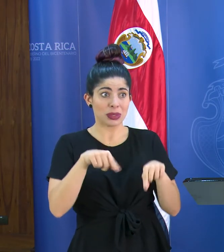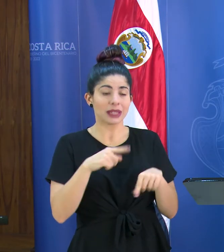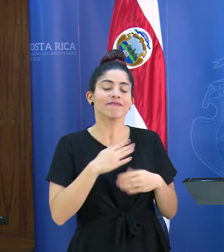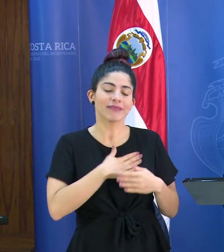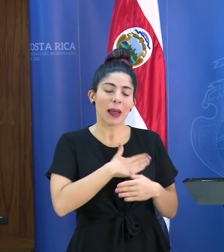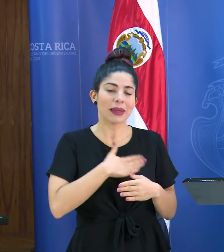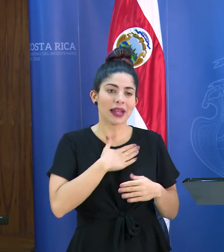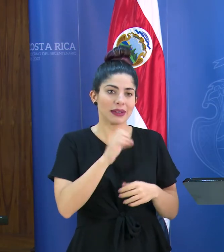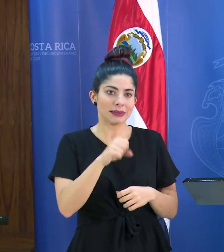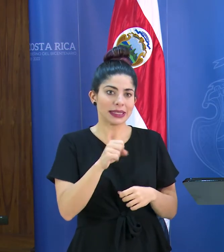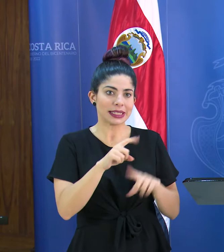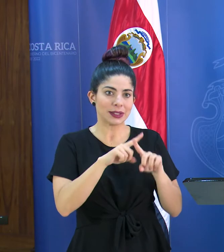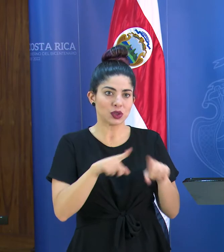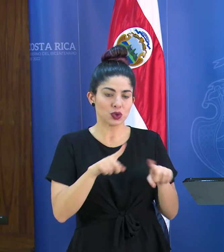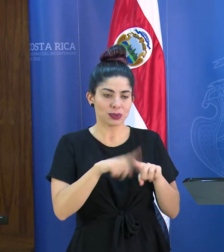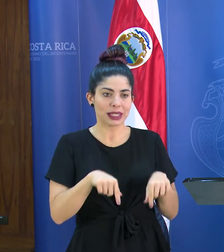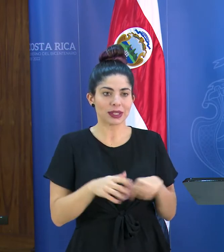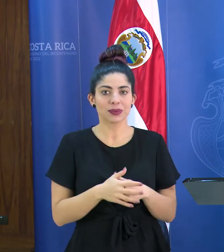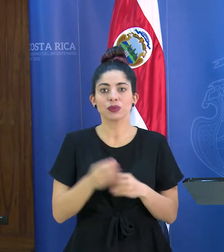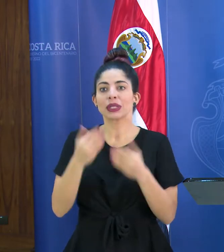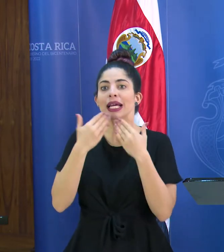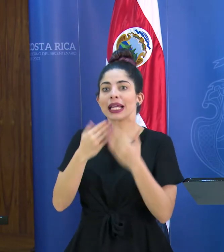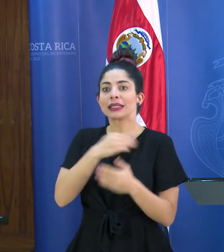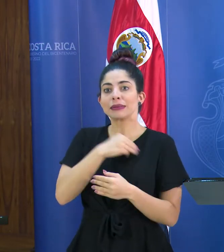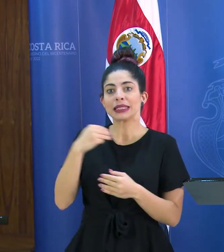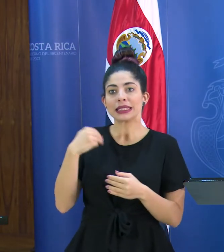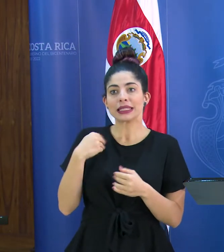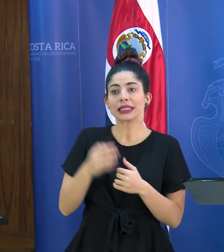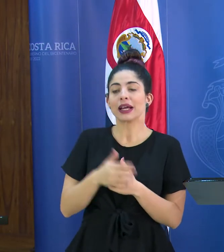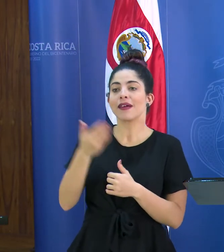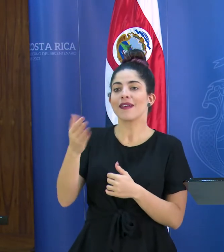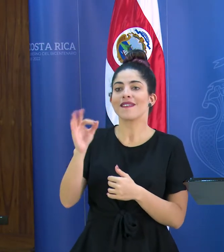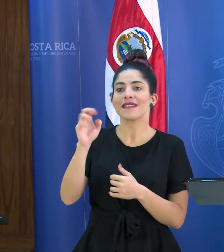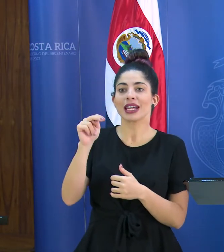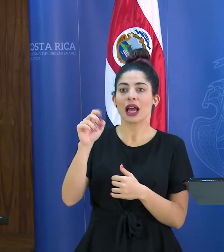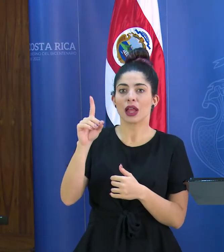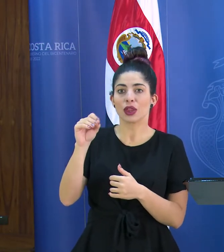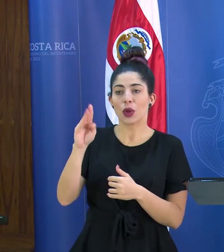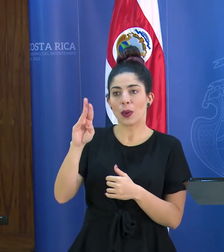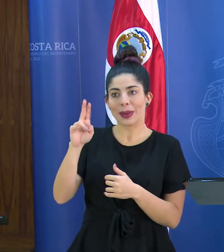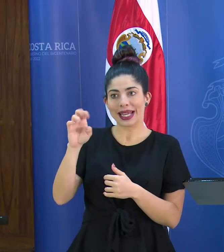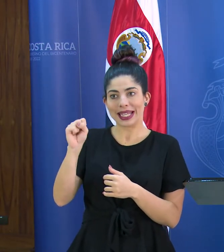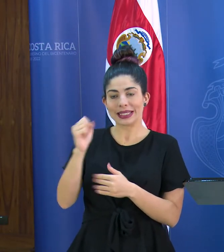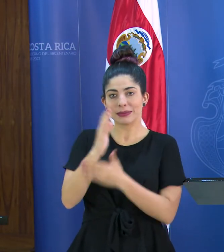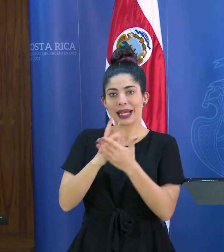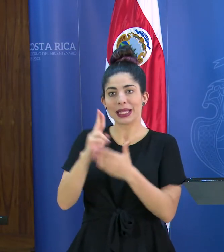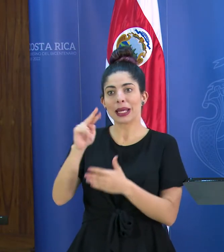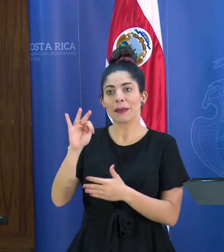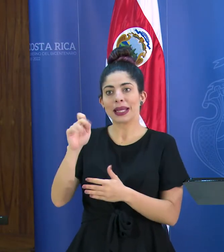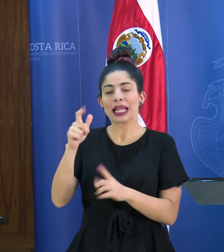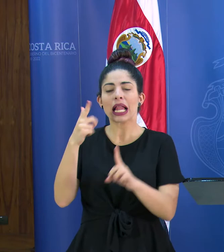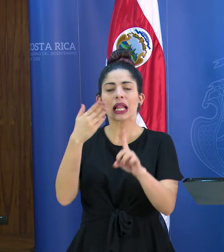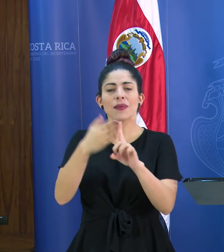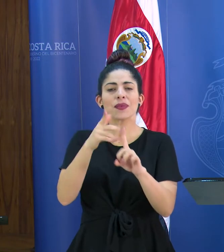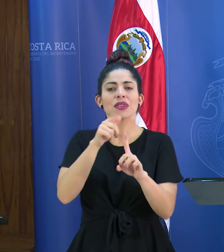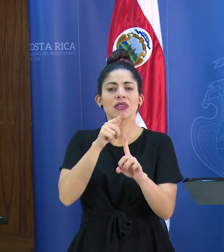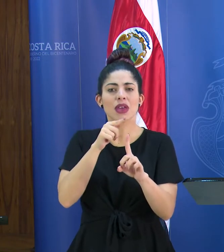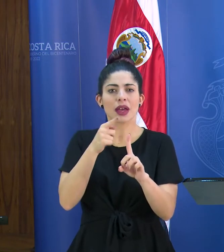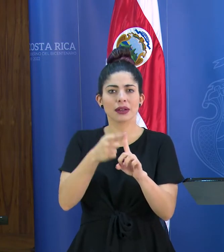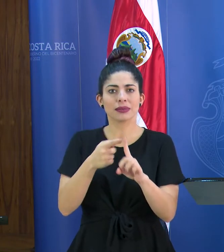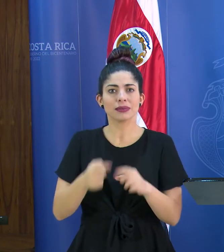lamentablemente gracias señora ministra Fernando Brenes de Noticias Repretel su consulta y hacia quién va a dirigirse la señora ministra también